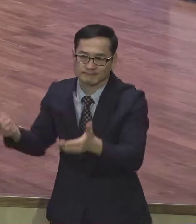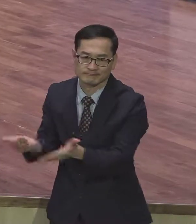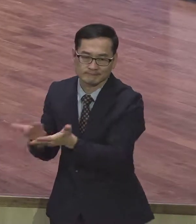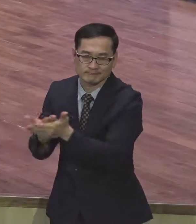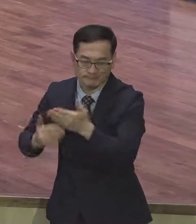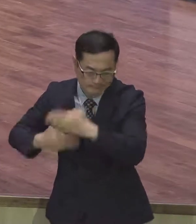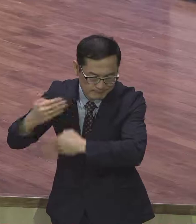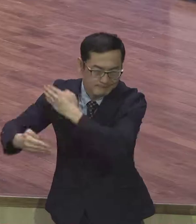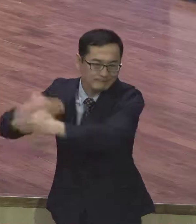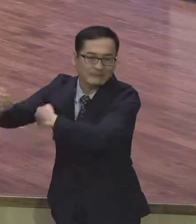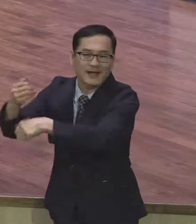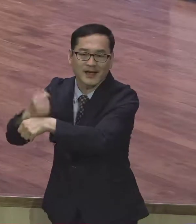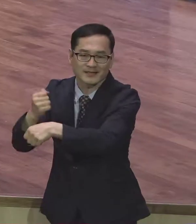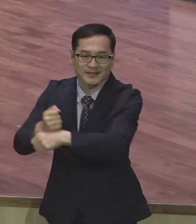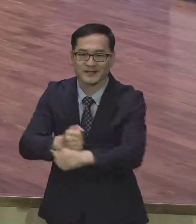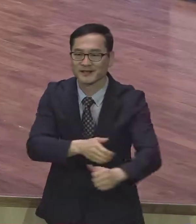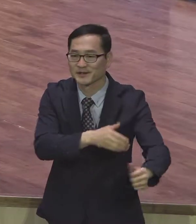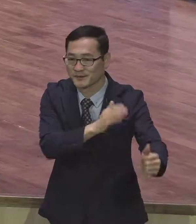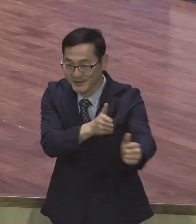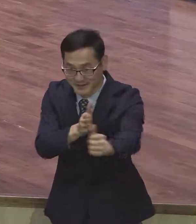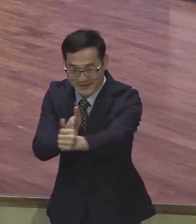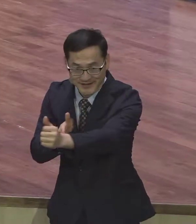절대 제자들 다 되시기를 제물으로 축복합니다.